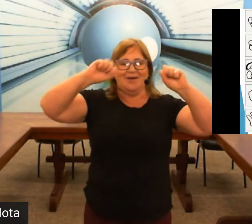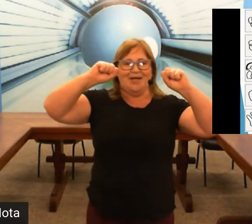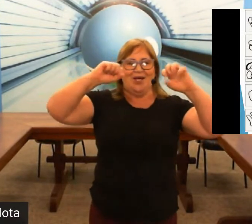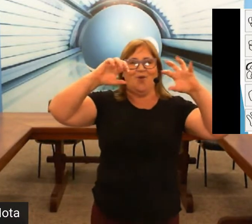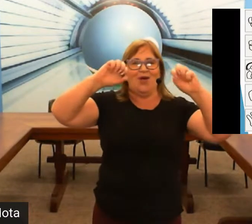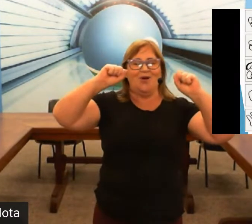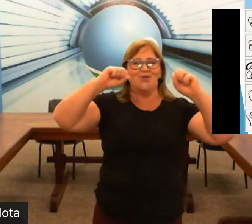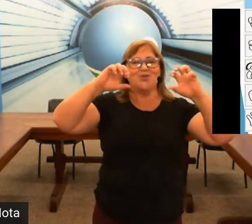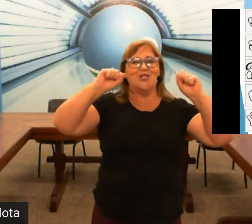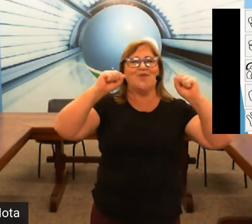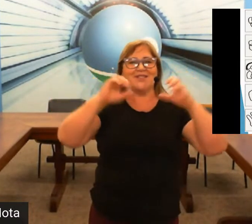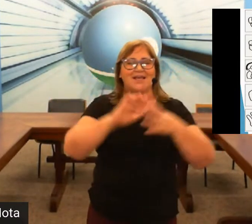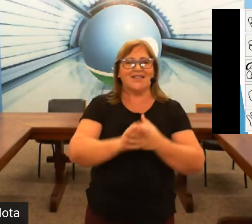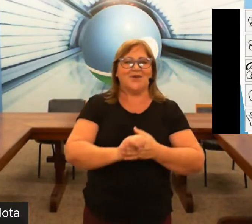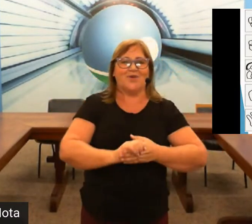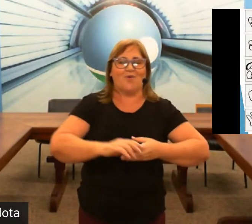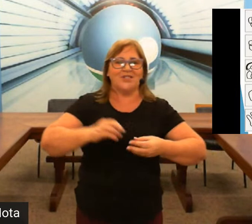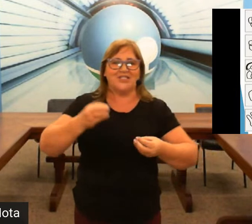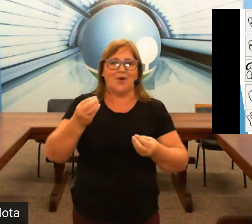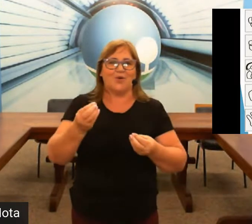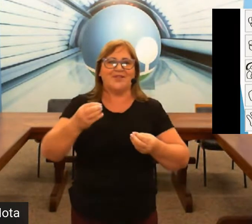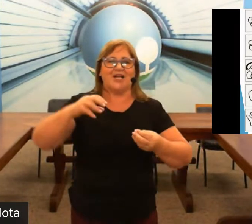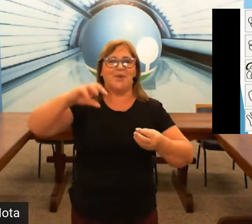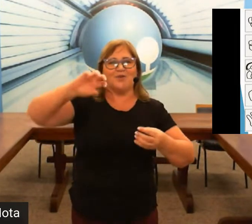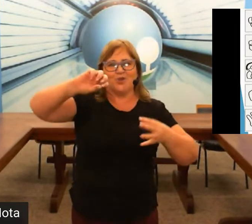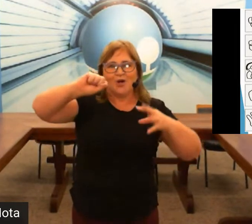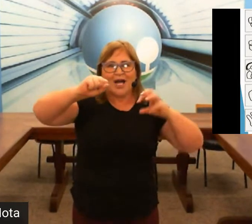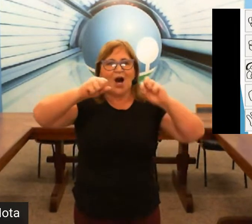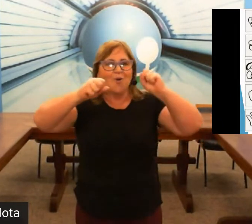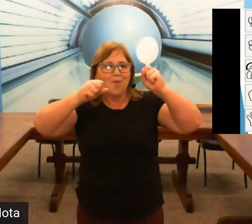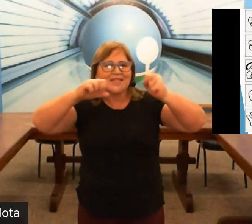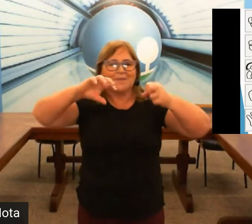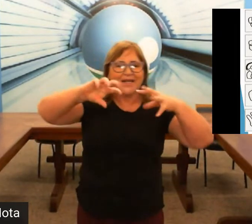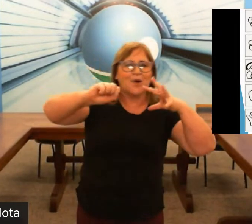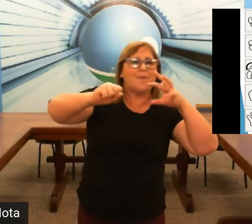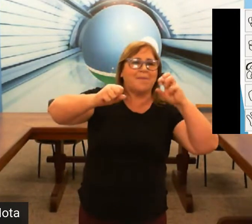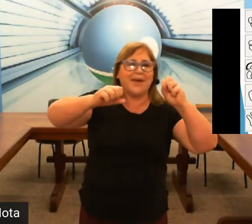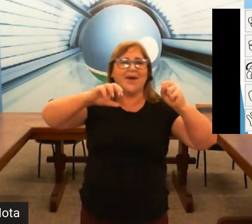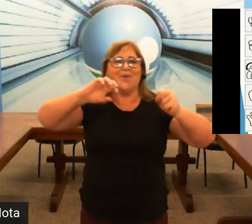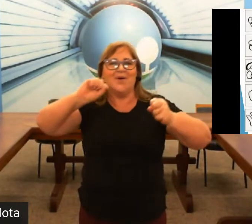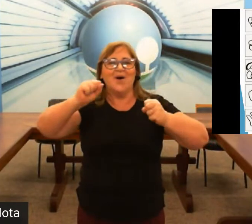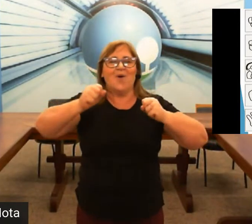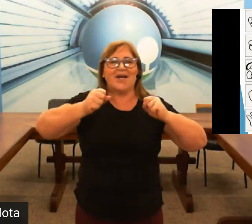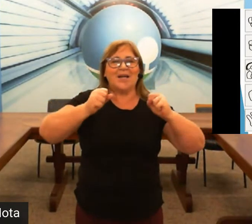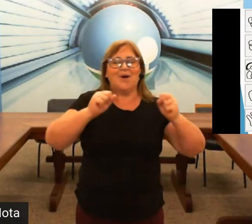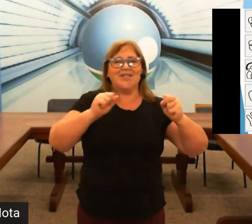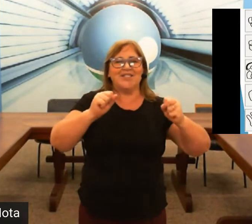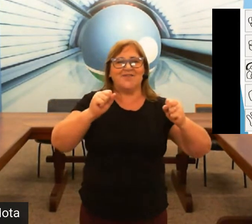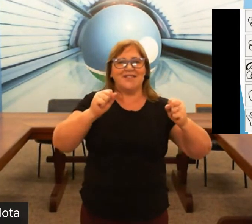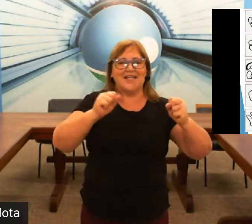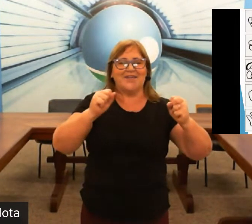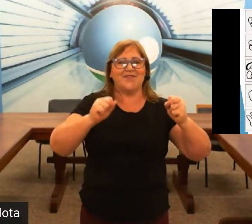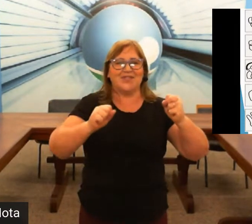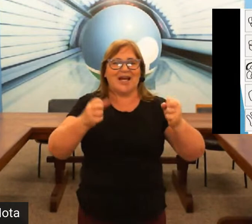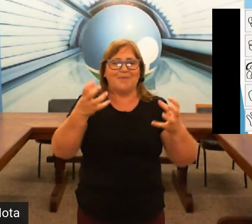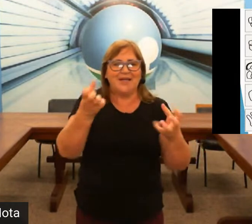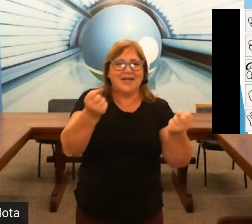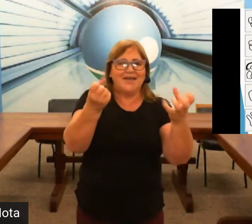eu sugiro vocês que quando você tiver oportunidade pegue um jornal comece a amassar um papel aquela bolinha de fazer fisioterapia né